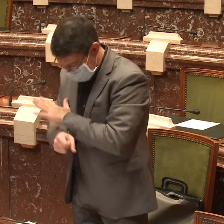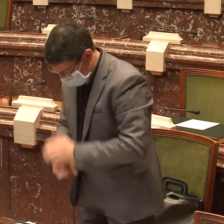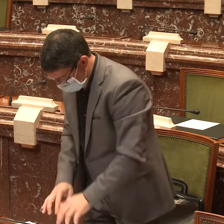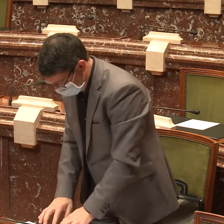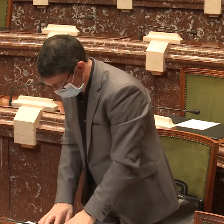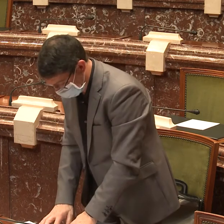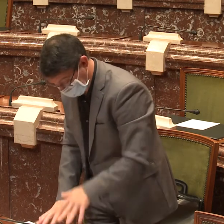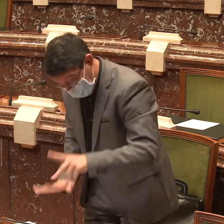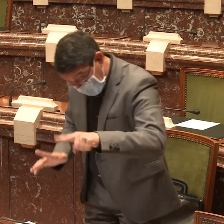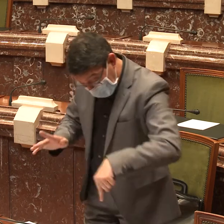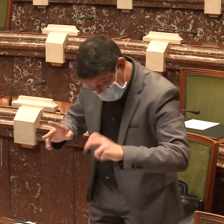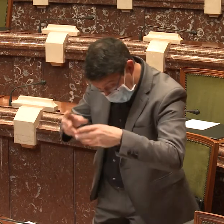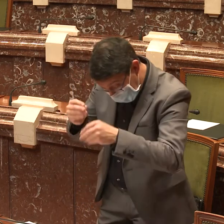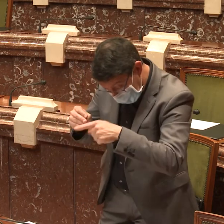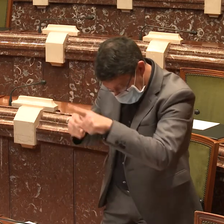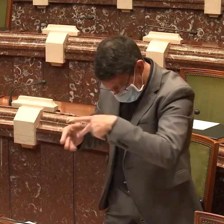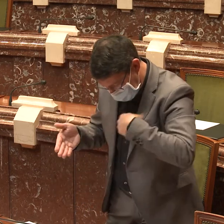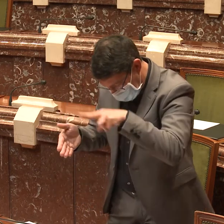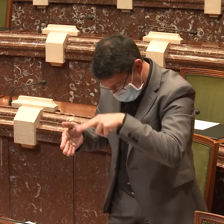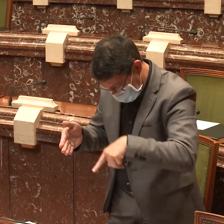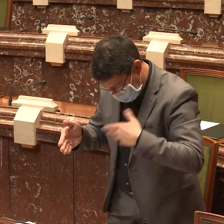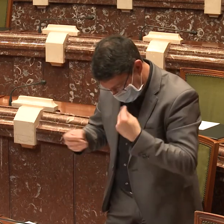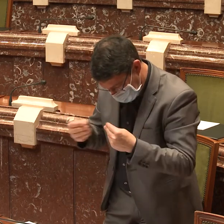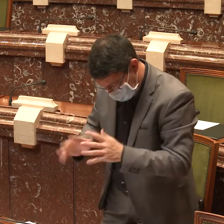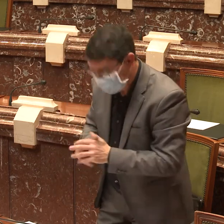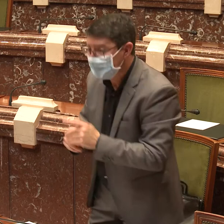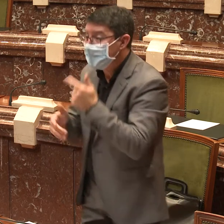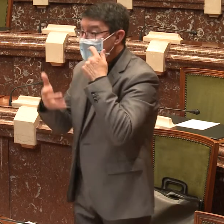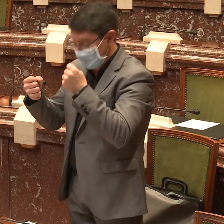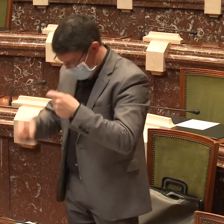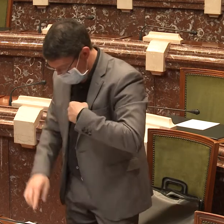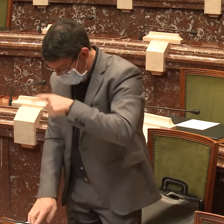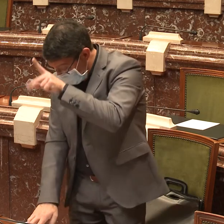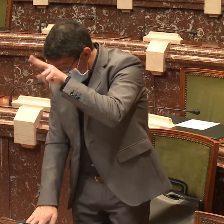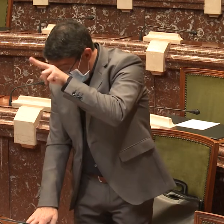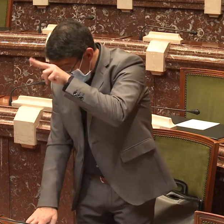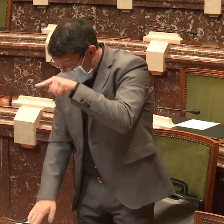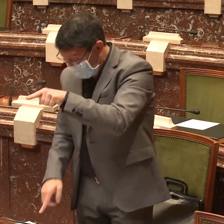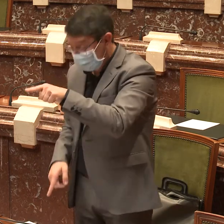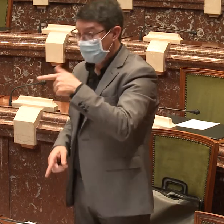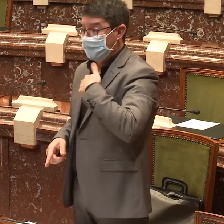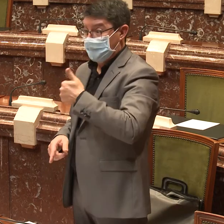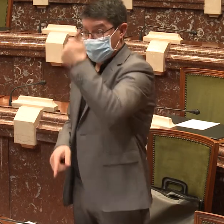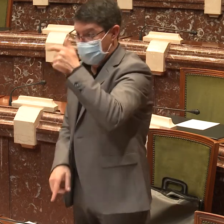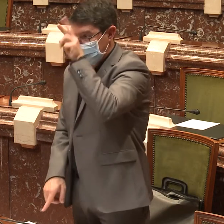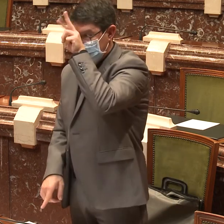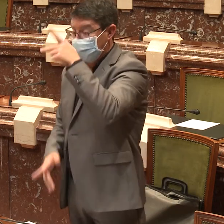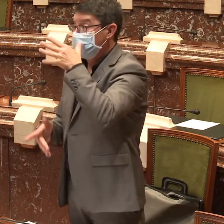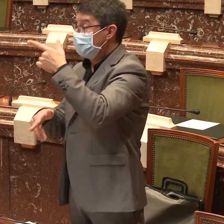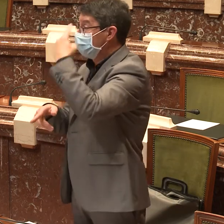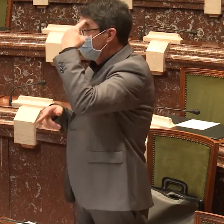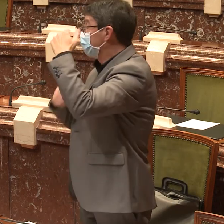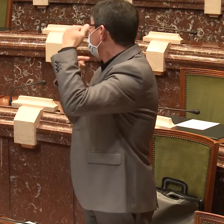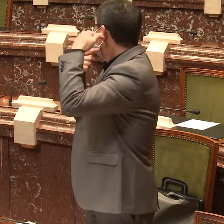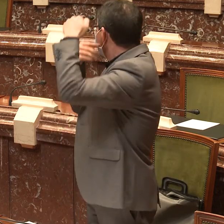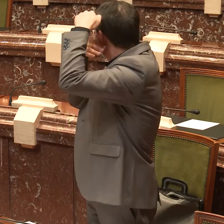En materia sociosanitaria, nos preocupa